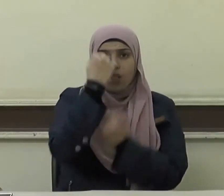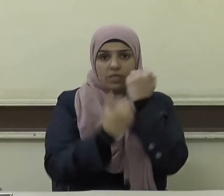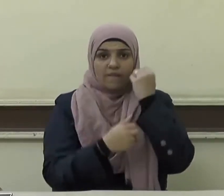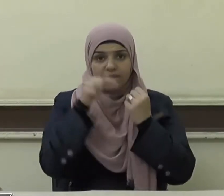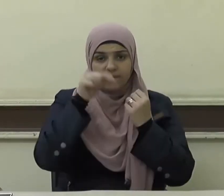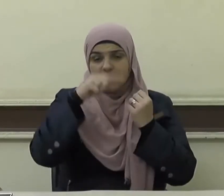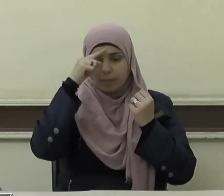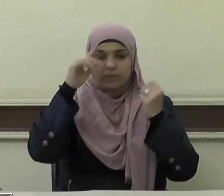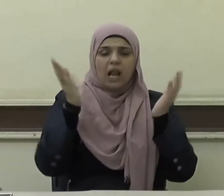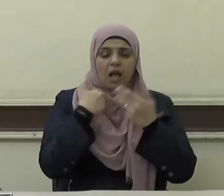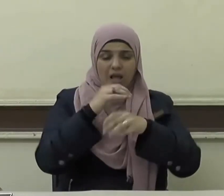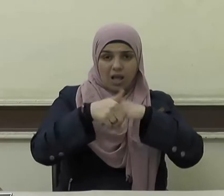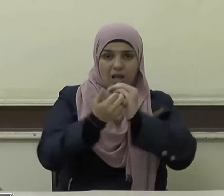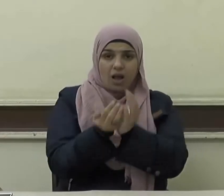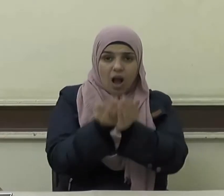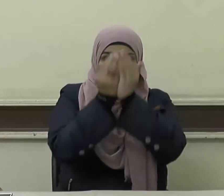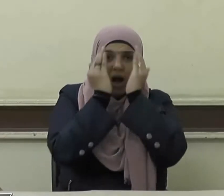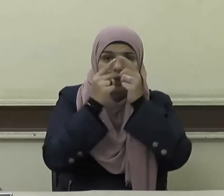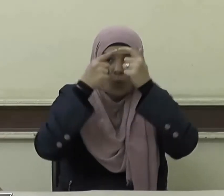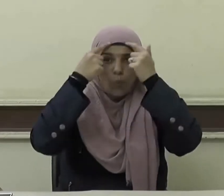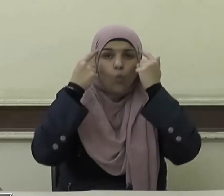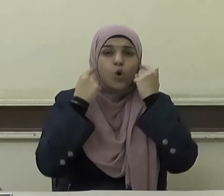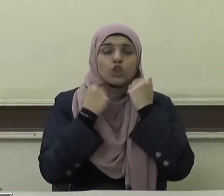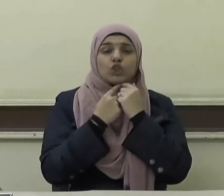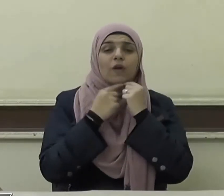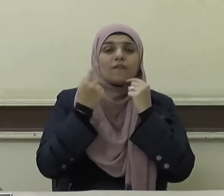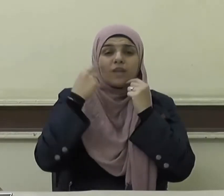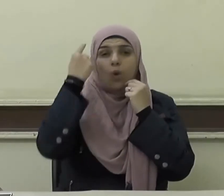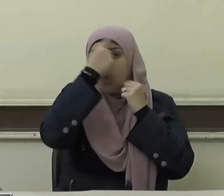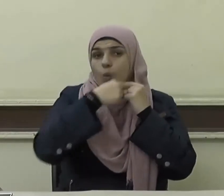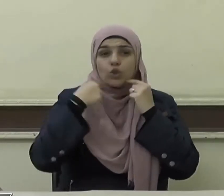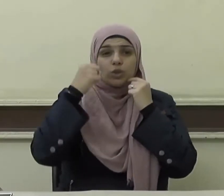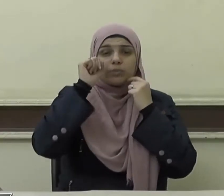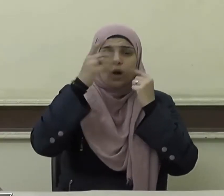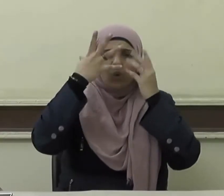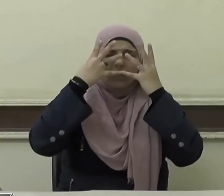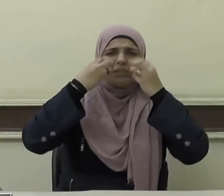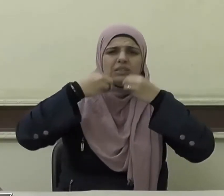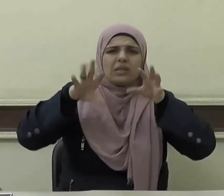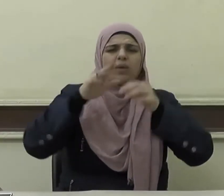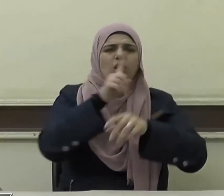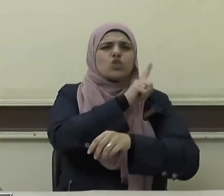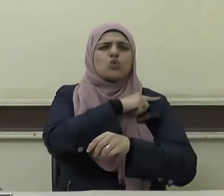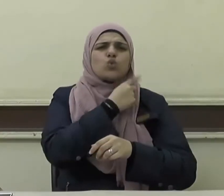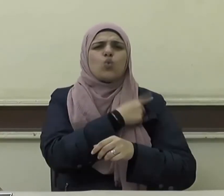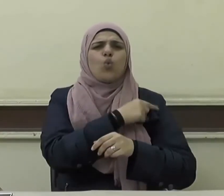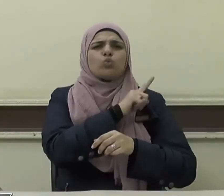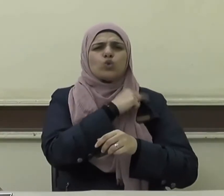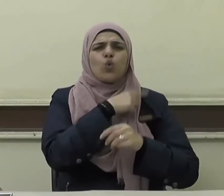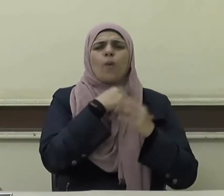فغسل وجهه خرج من وجهه كل خطئة